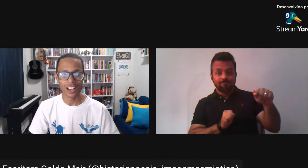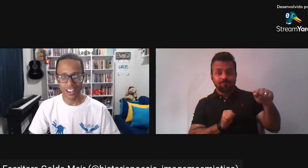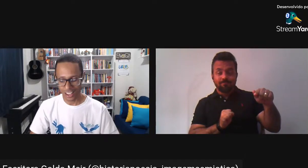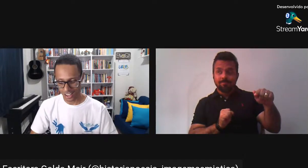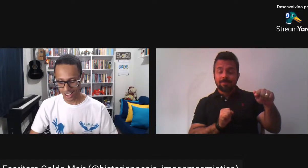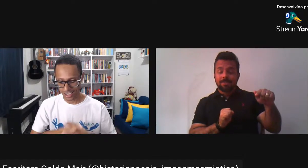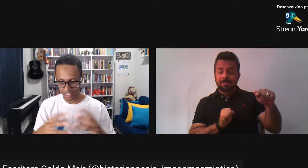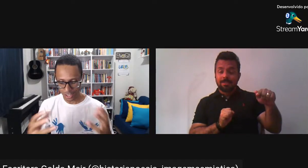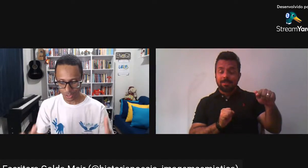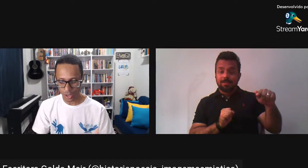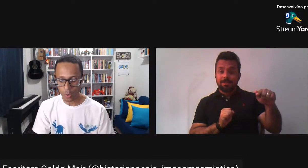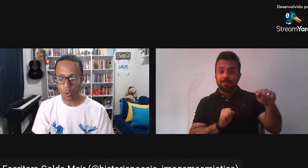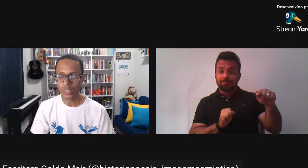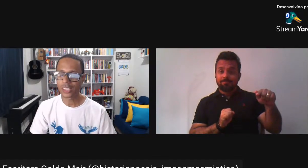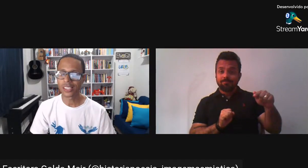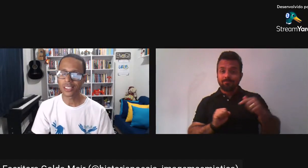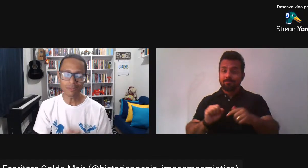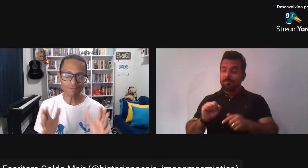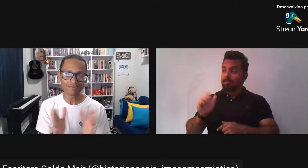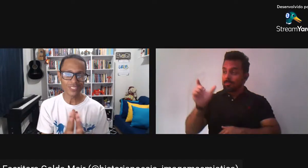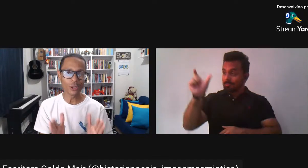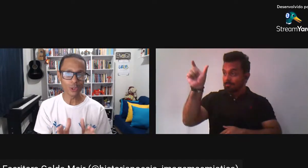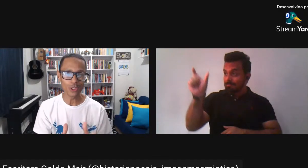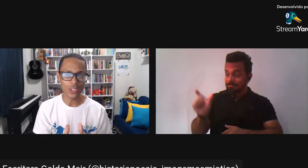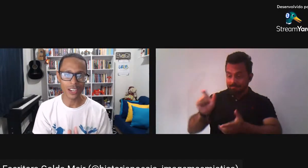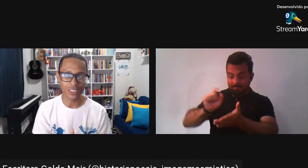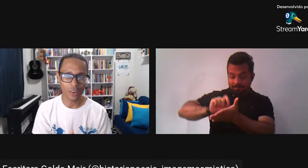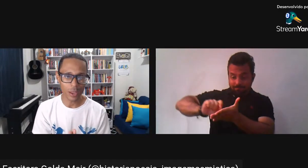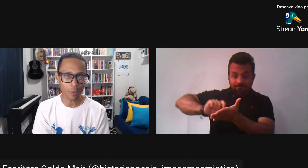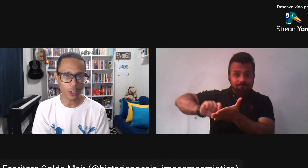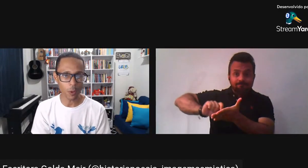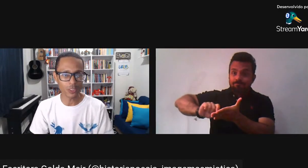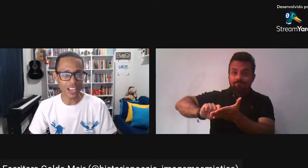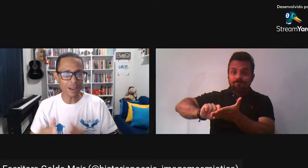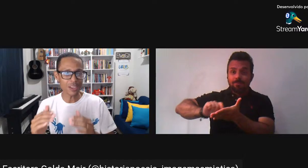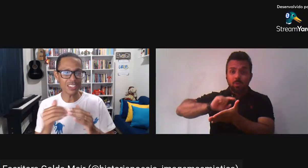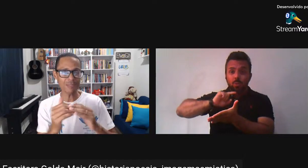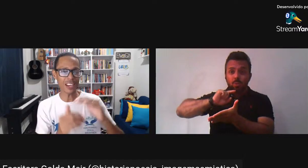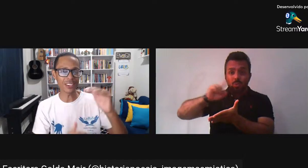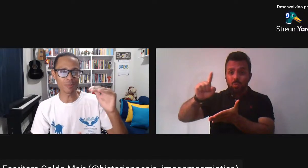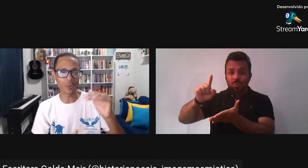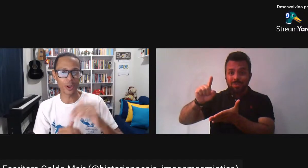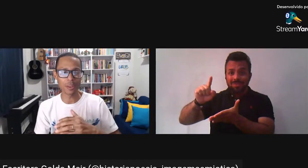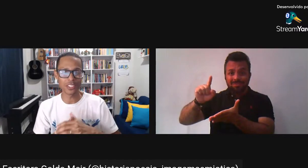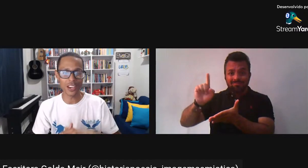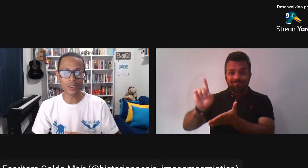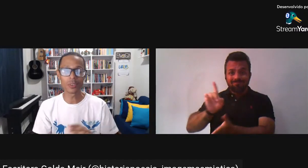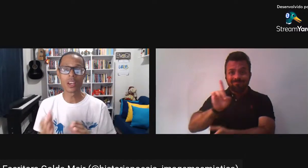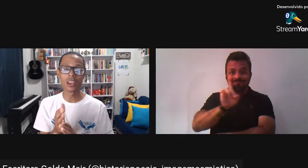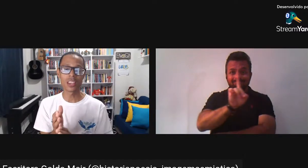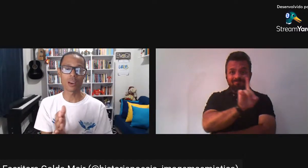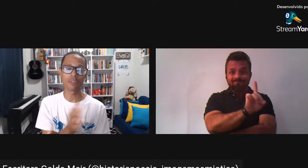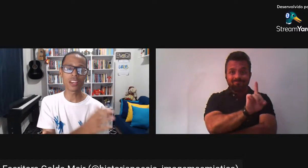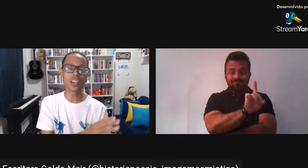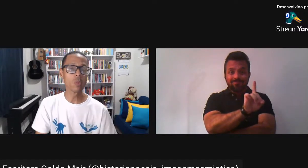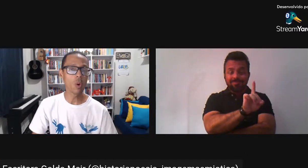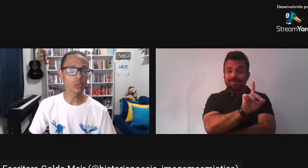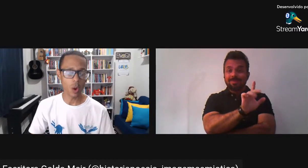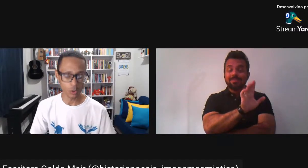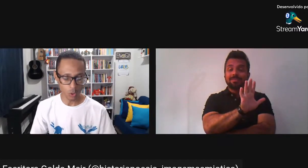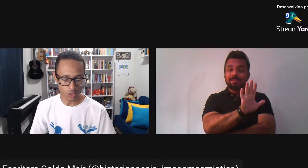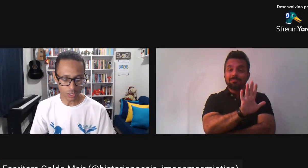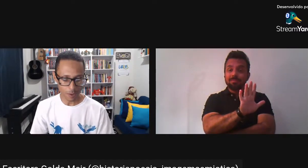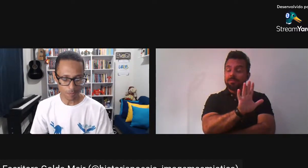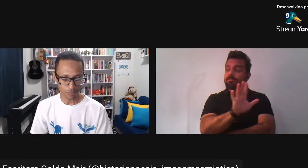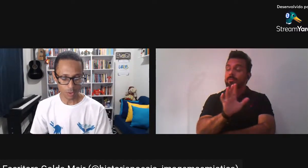a escritura Golda E deu tudo certo, né? Alguém pode perguntar, mas estava lá na programação Que haveria um